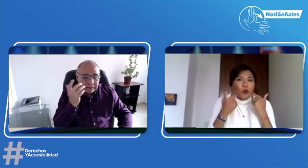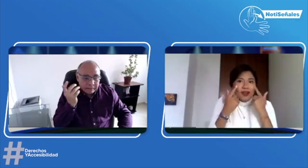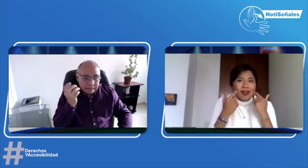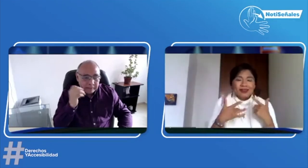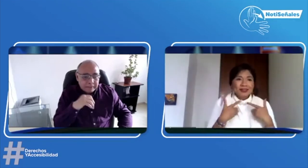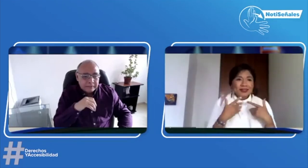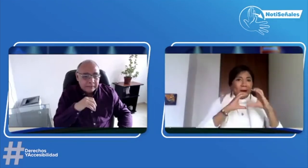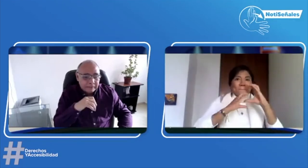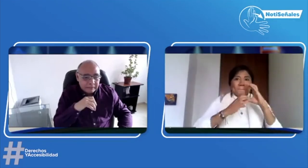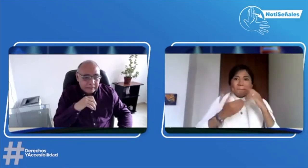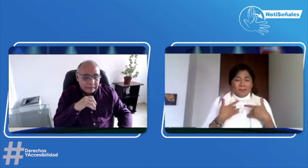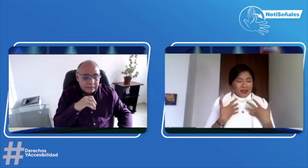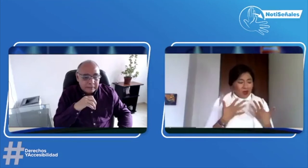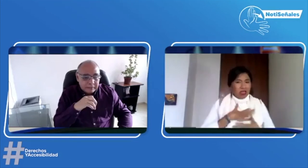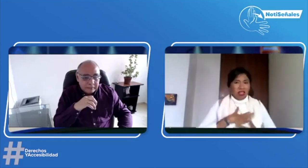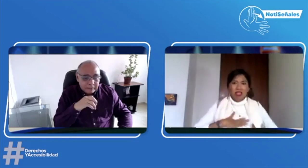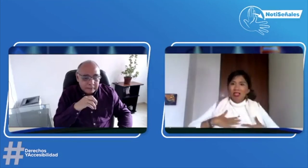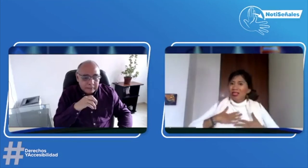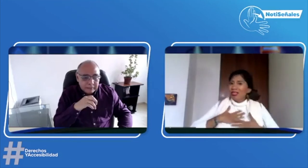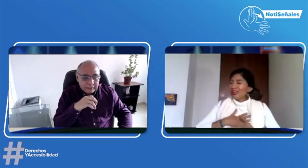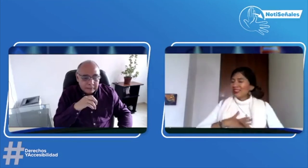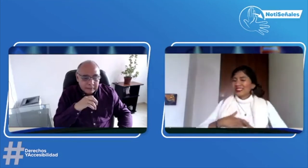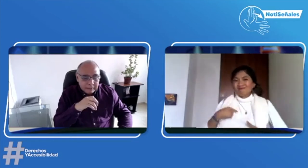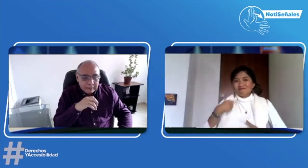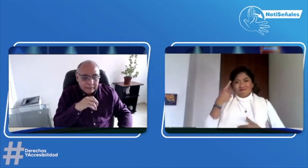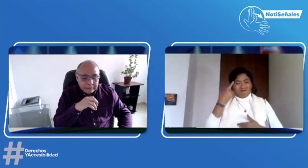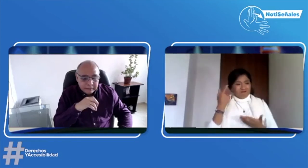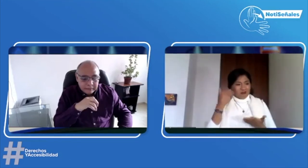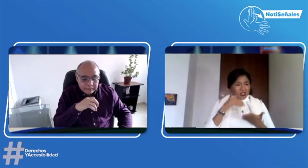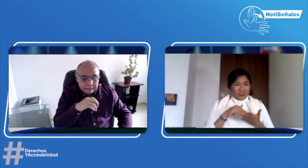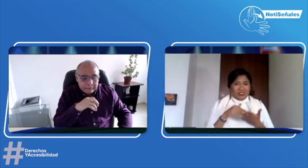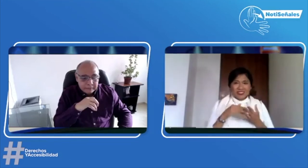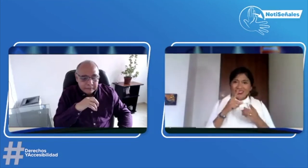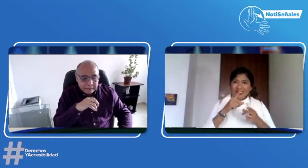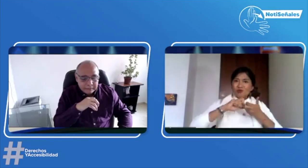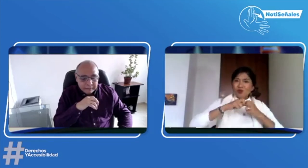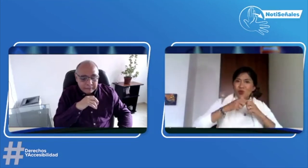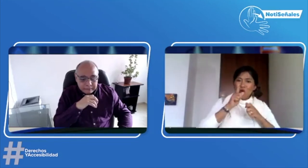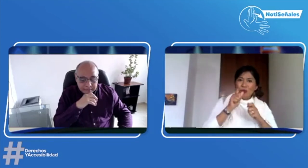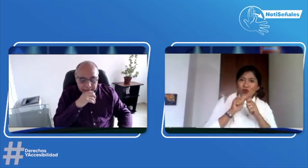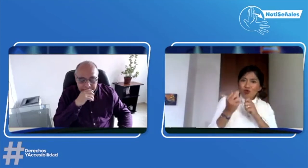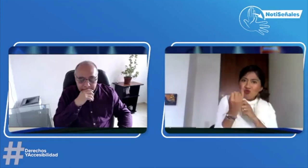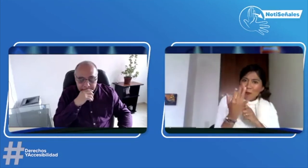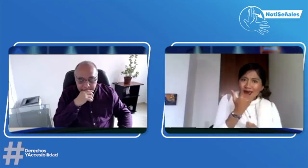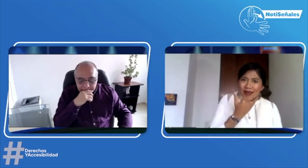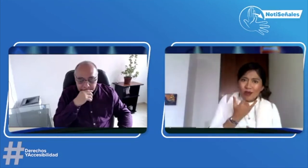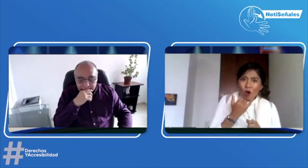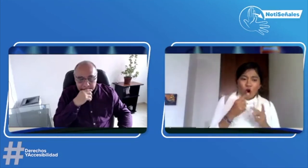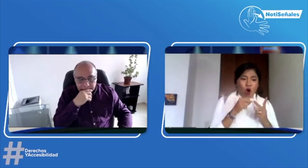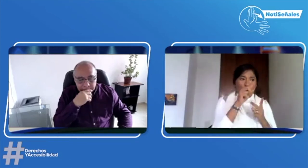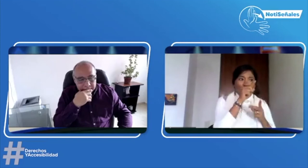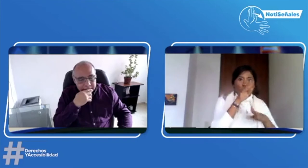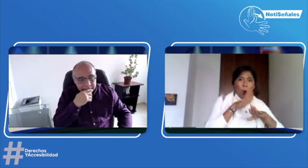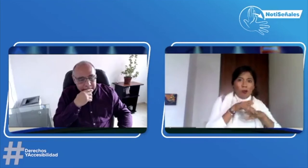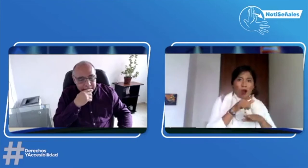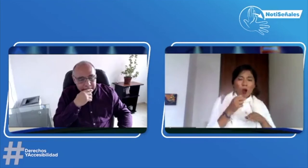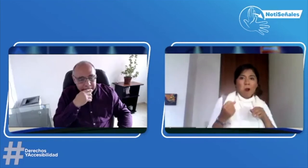mal. Casi lloro. No tenía esa comunicación. Estaba muy desesperada. Tenía esa preocupación de si los